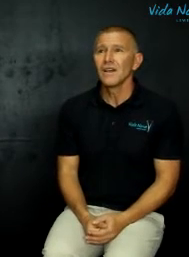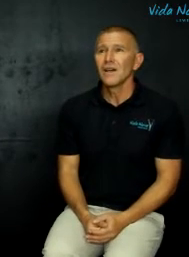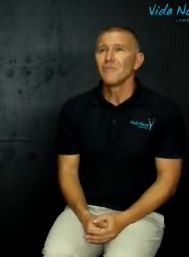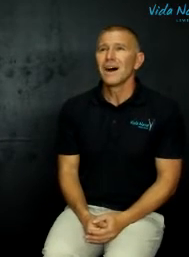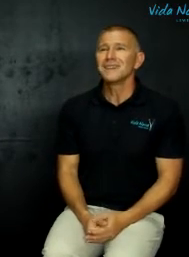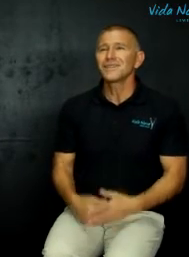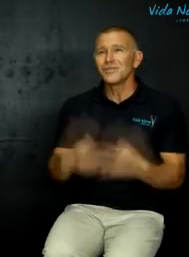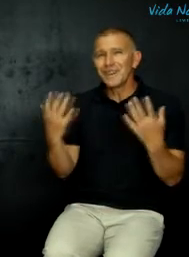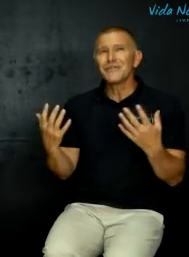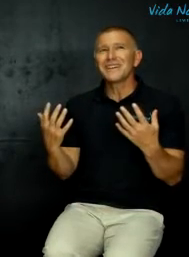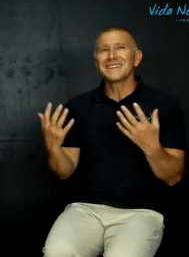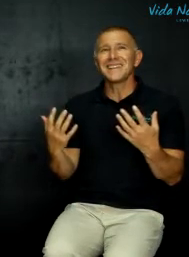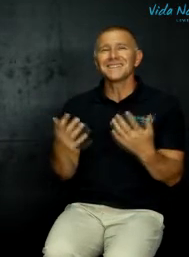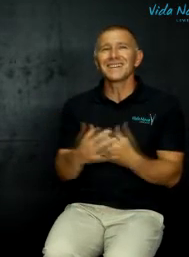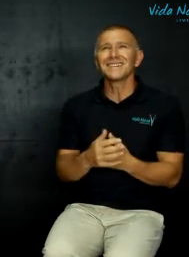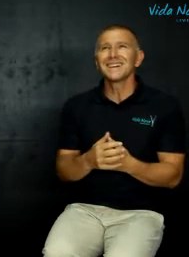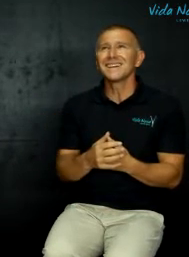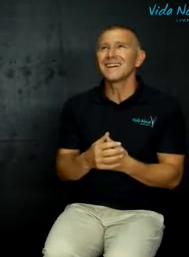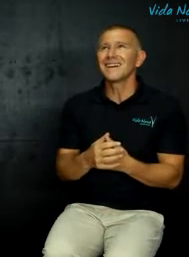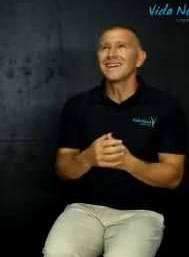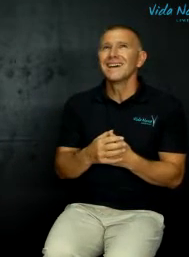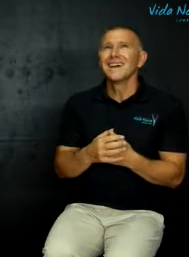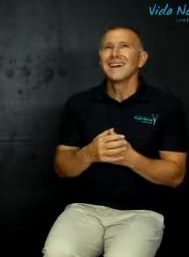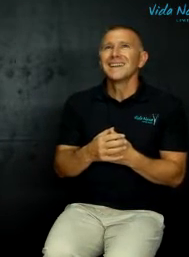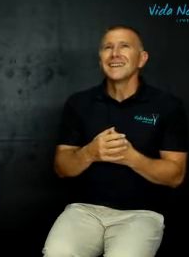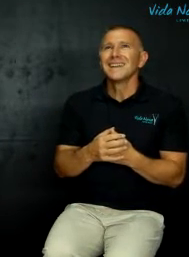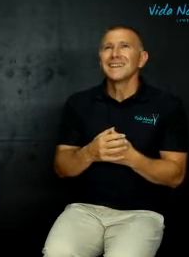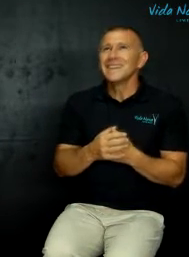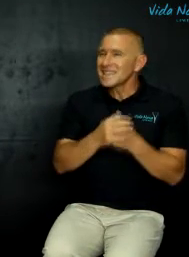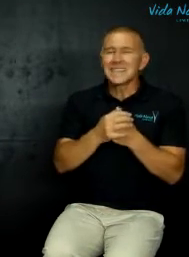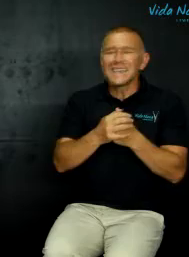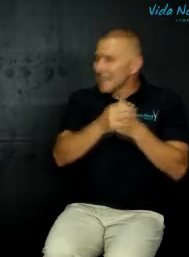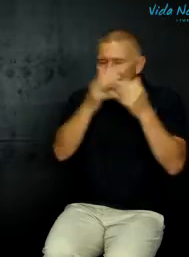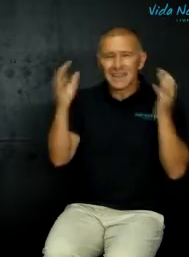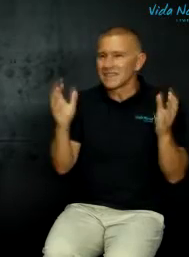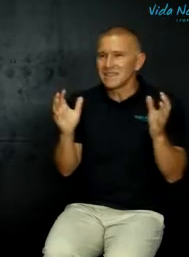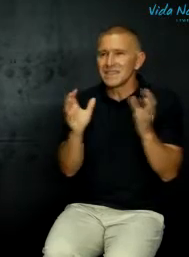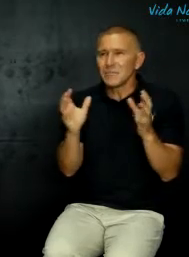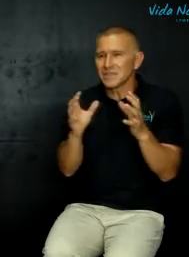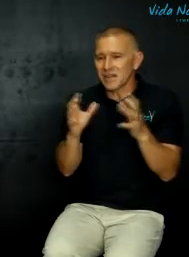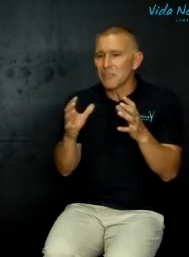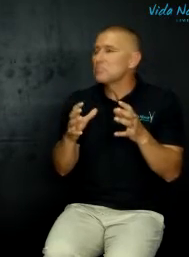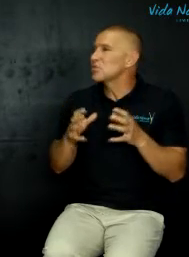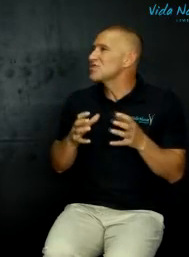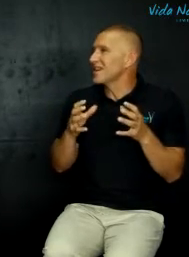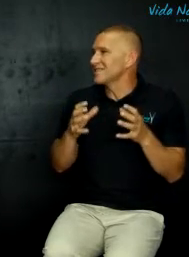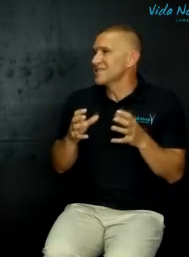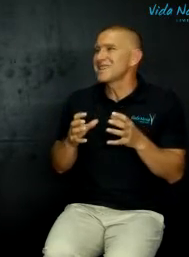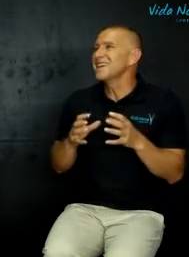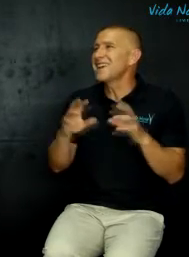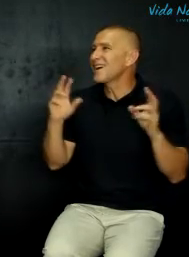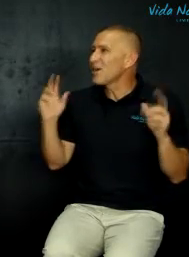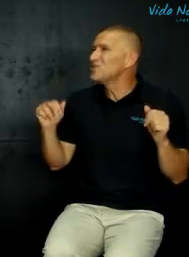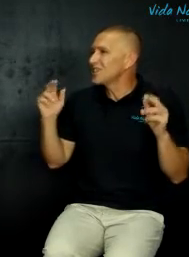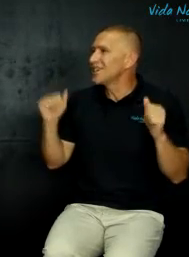maar as ek nou denk van valentijnsdag dan denk ek aan jesus sy jylle discipleskap proces sy jylle coaching